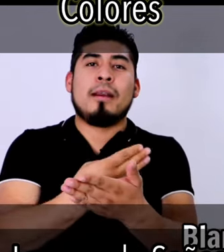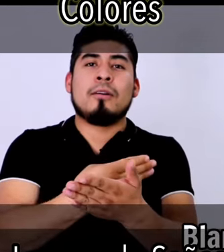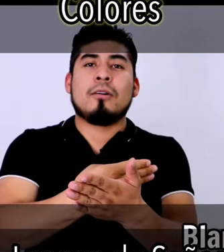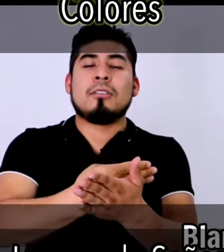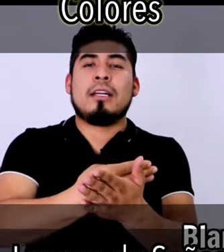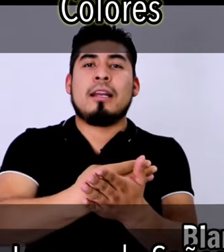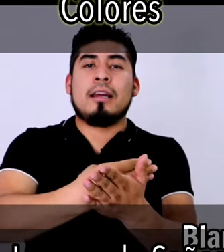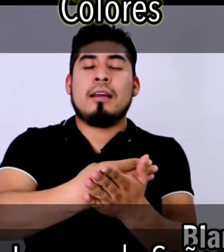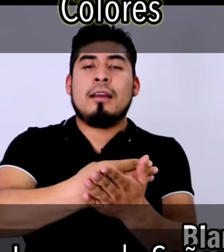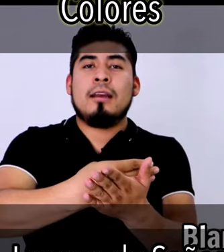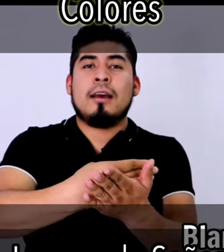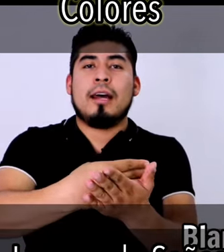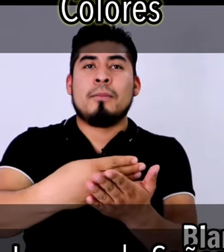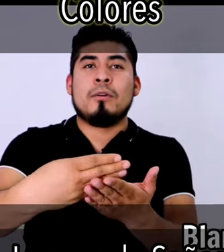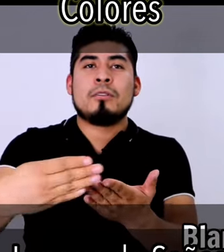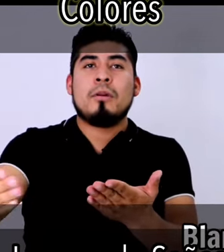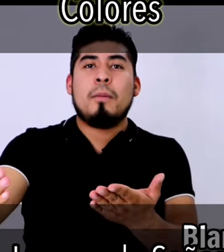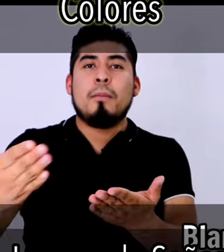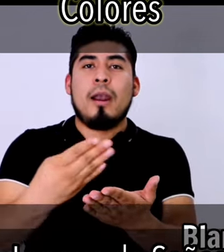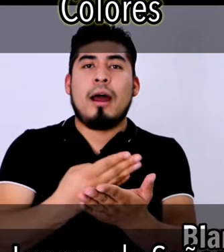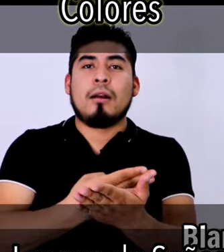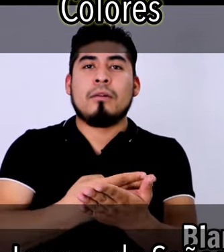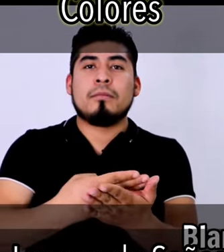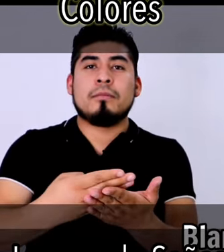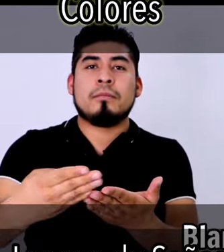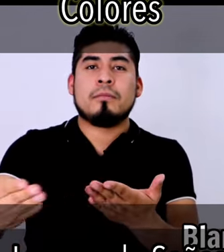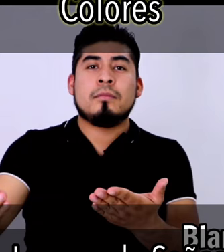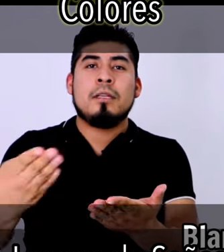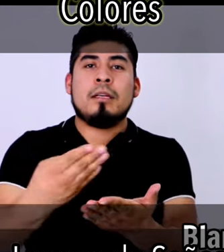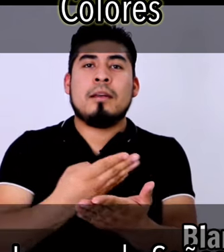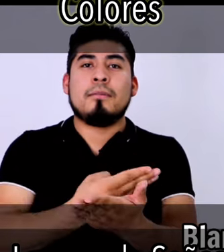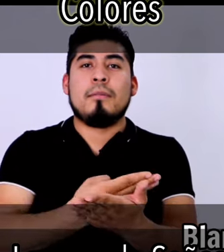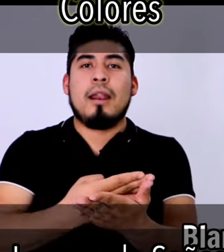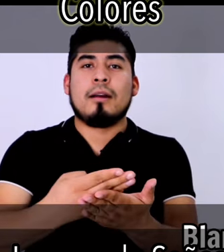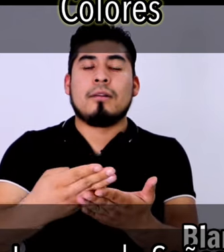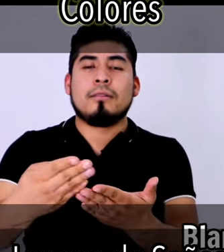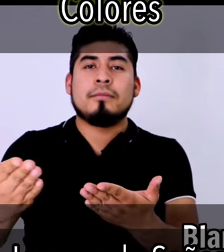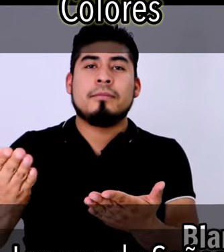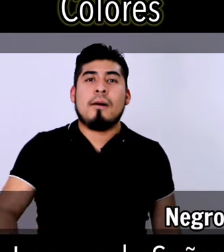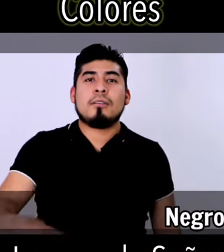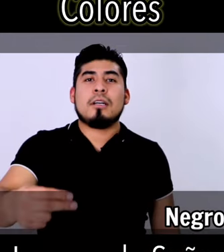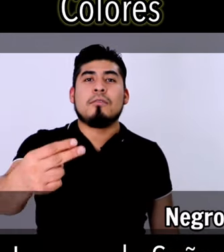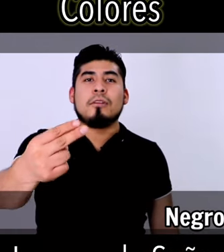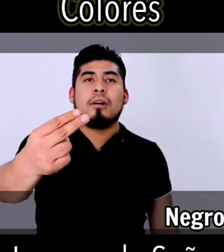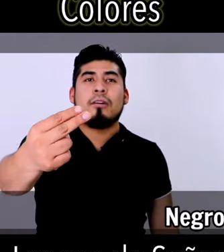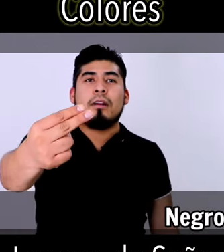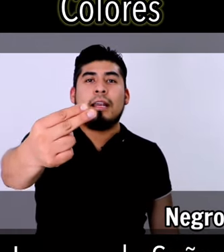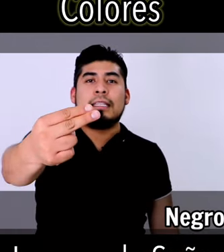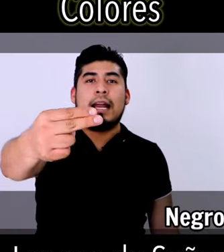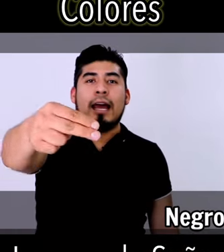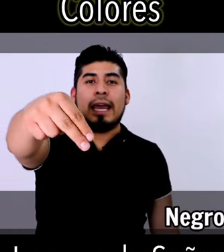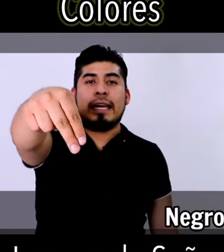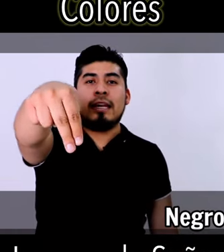mano contraria haremos blanco, blanco. Vamos a configurar con la letra N